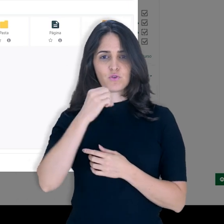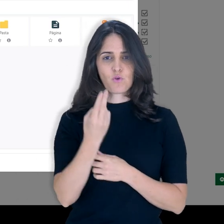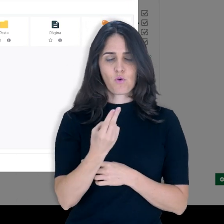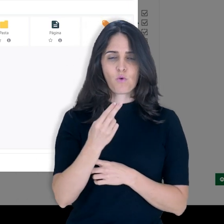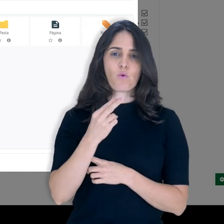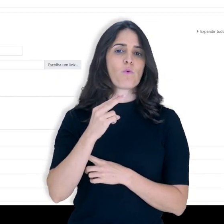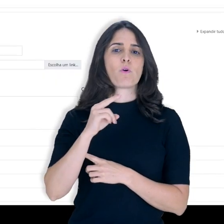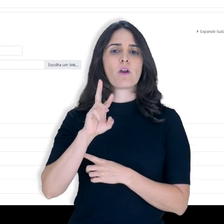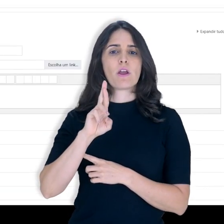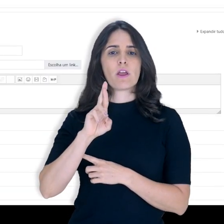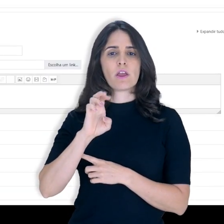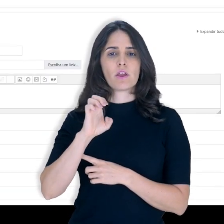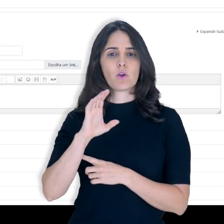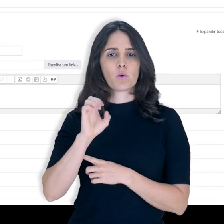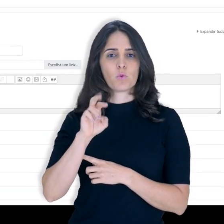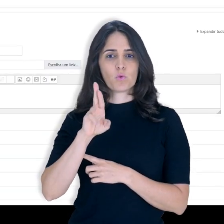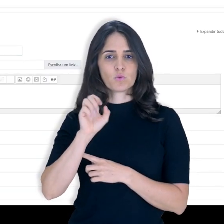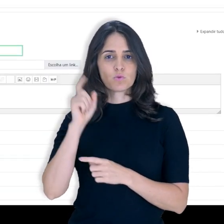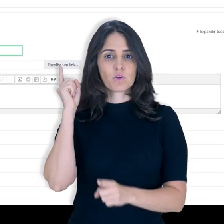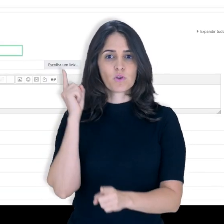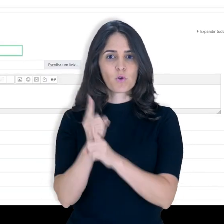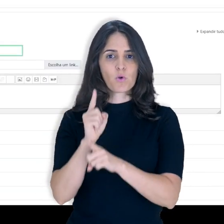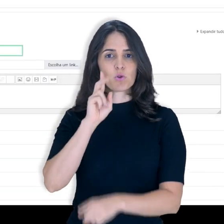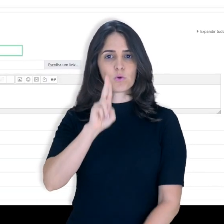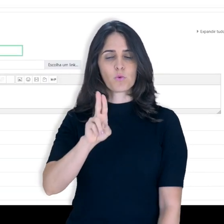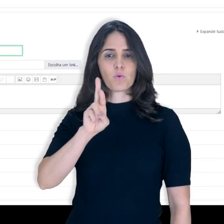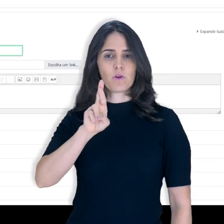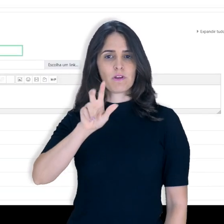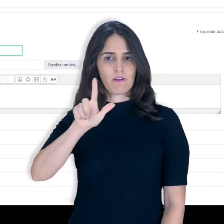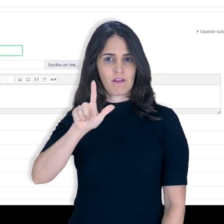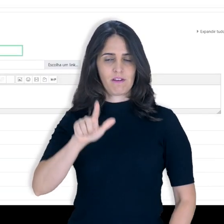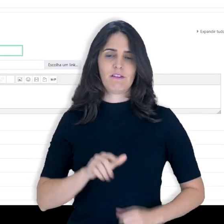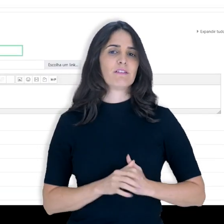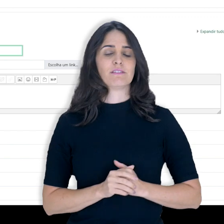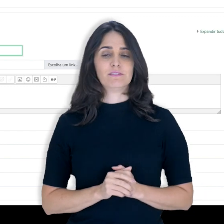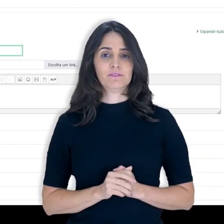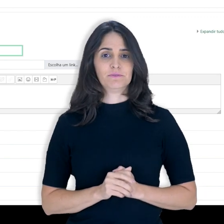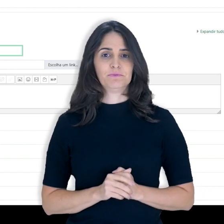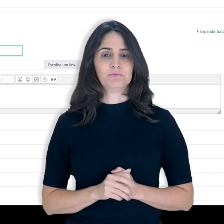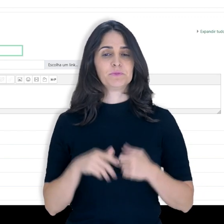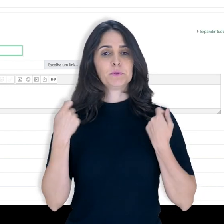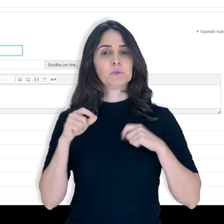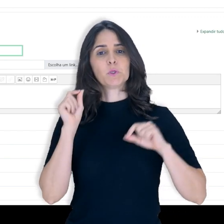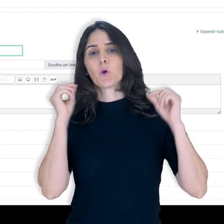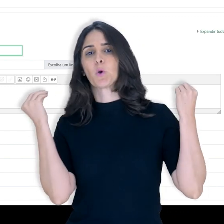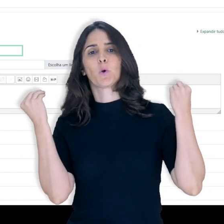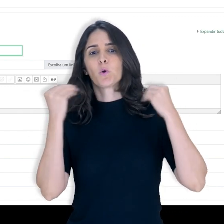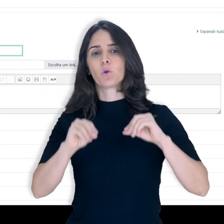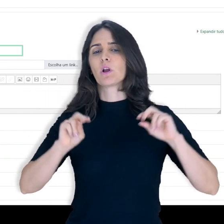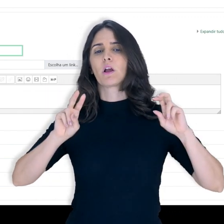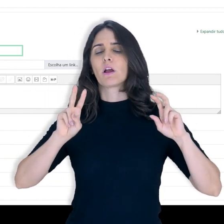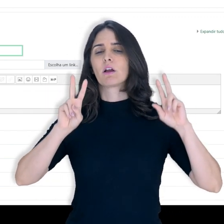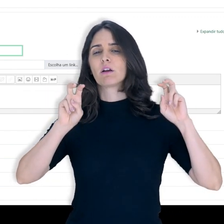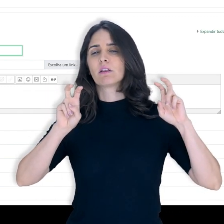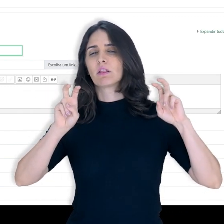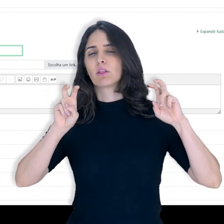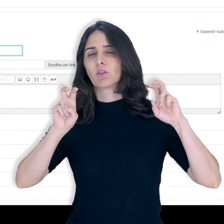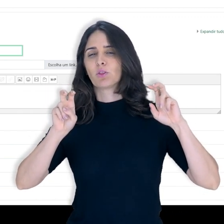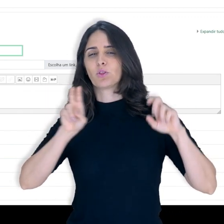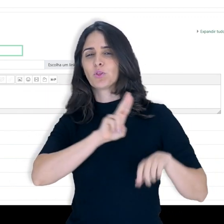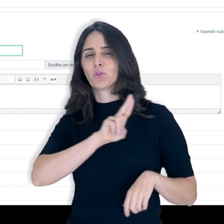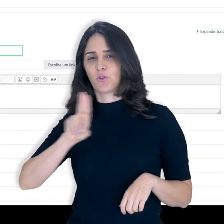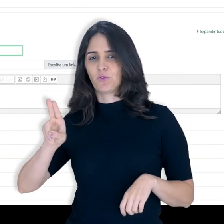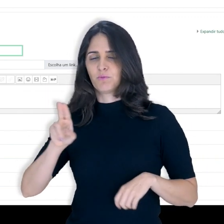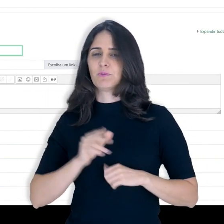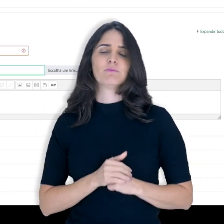recurso, adicionar URL. E aí vejam que eu preciso colocar um nome para URL. Então